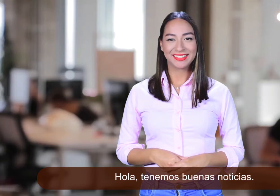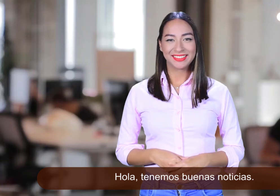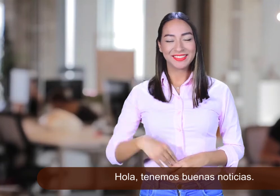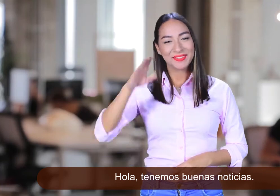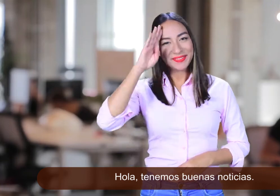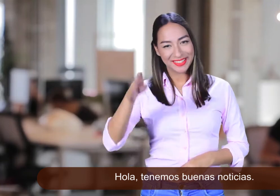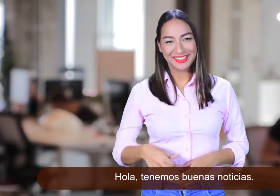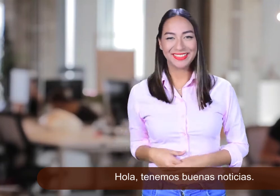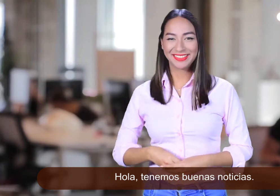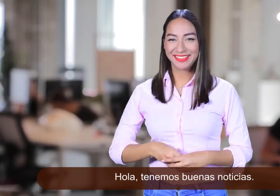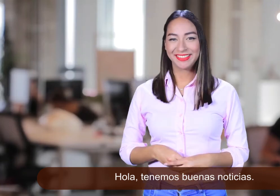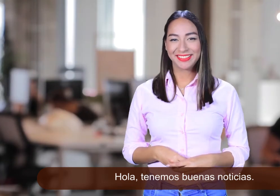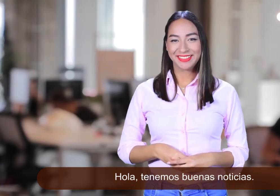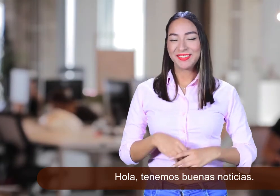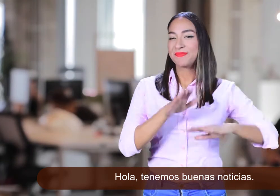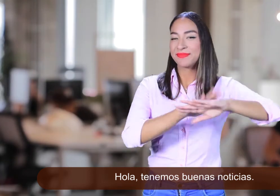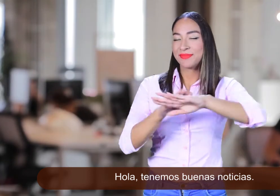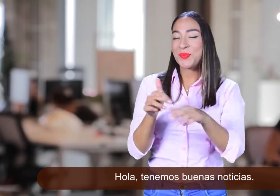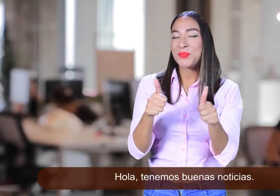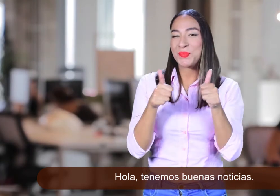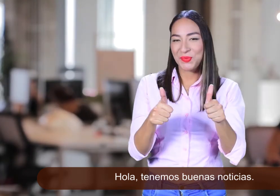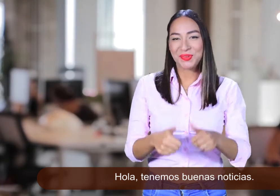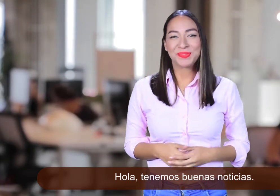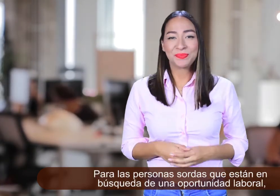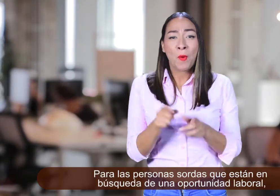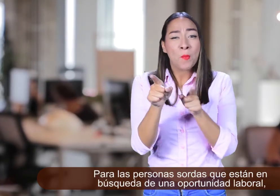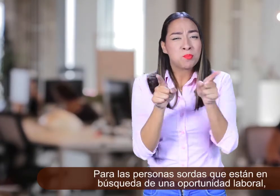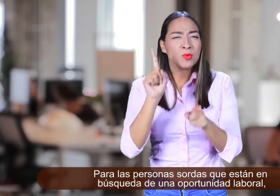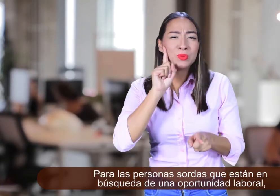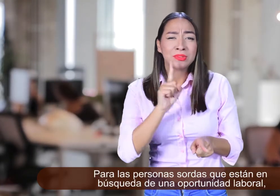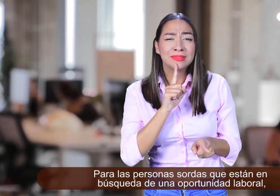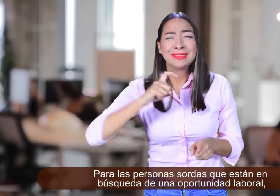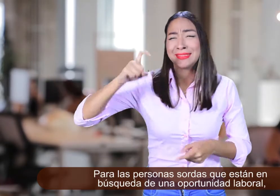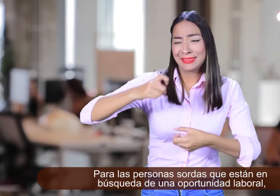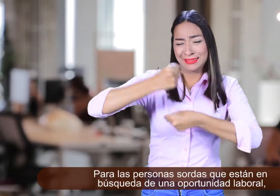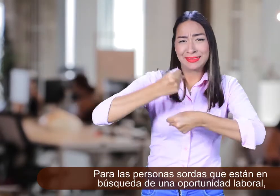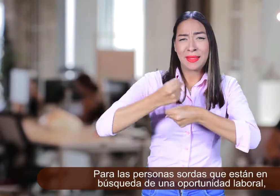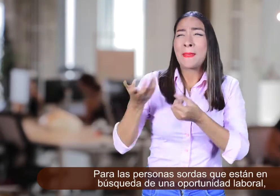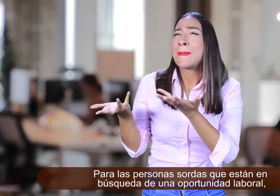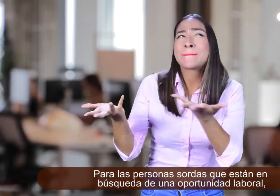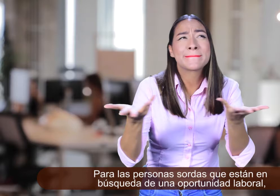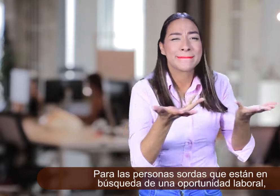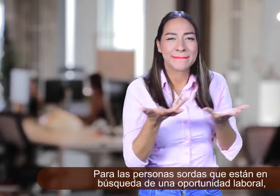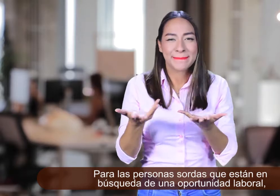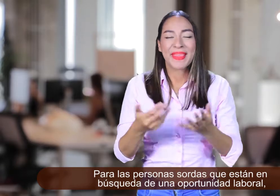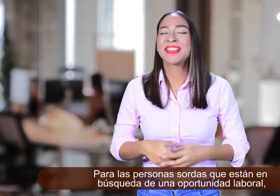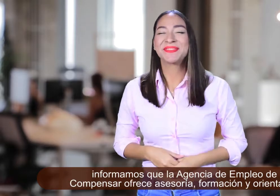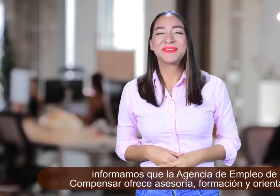Hola, tenemos buenas noticias. Para las personas sordas que están en búsqueda de una oportunidad laboral,